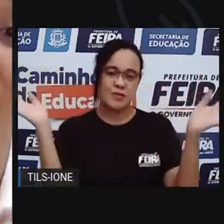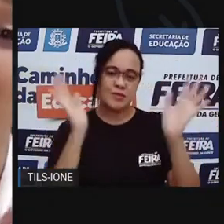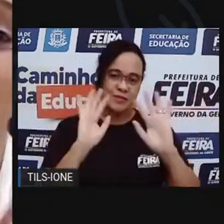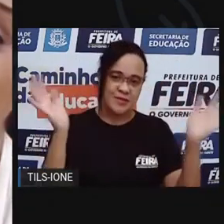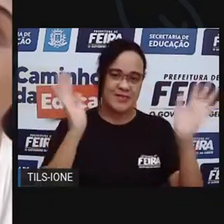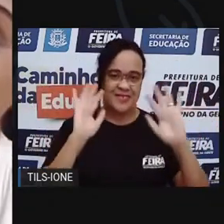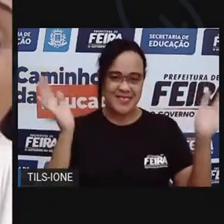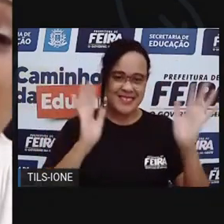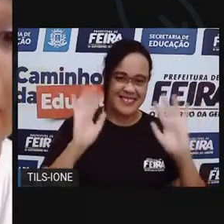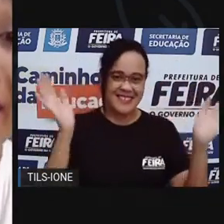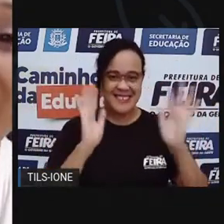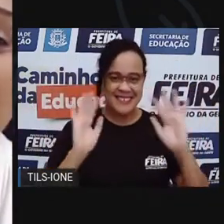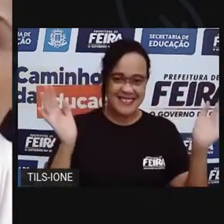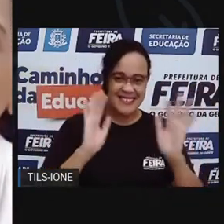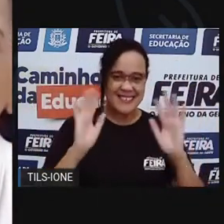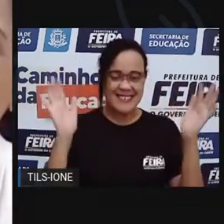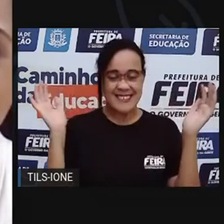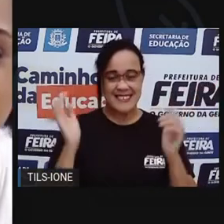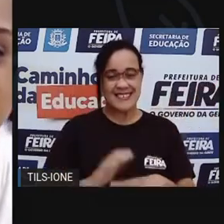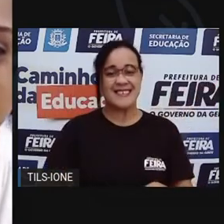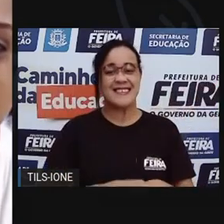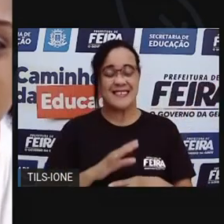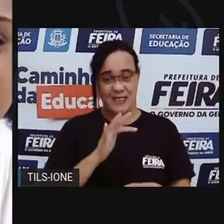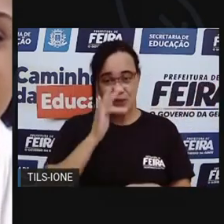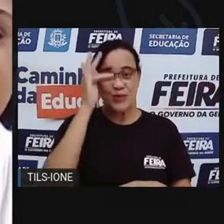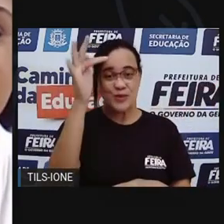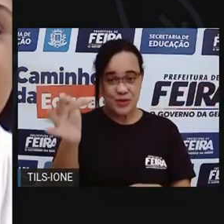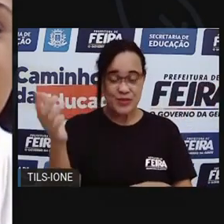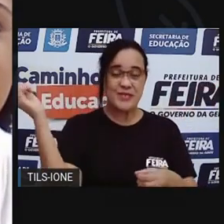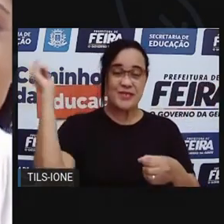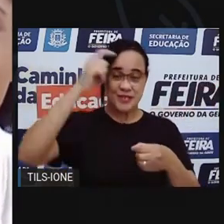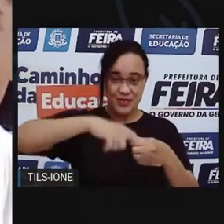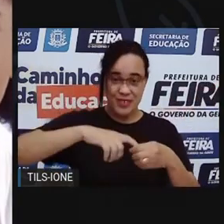logo. Brevemente a gente volta.